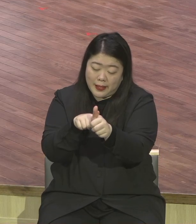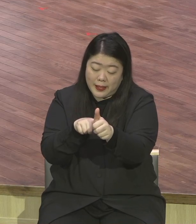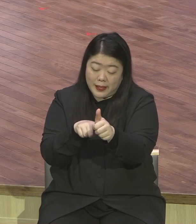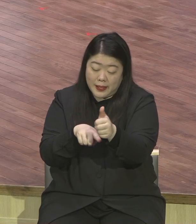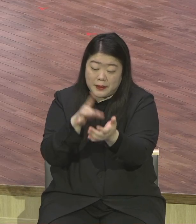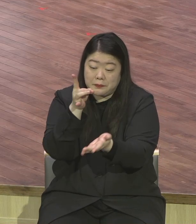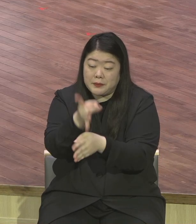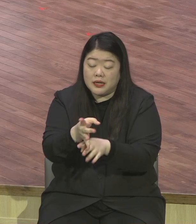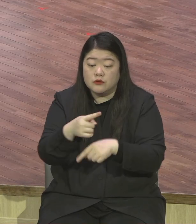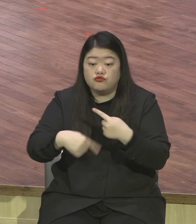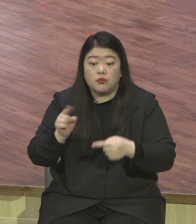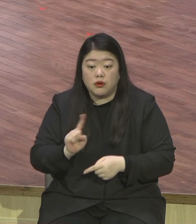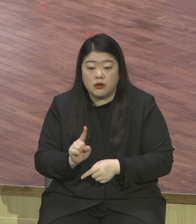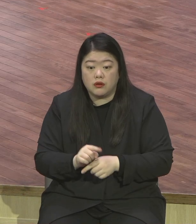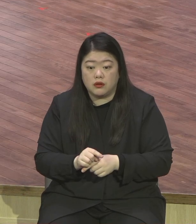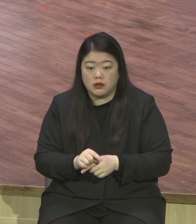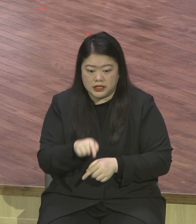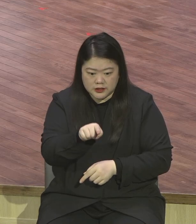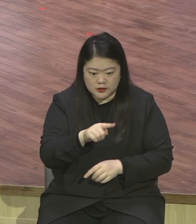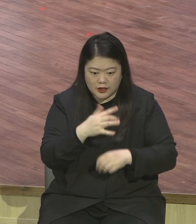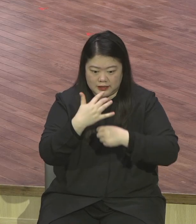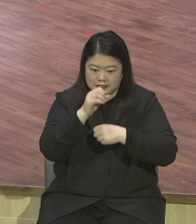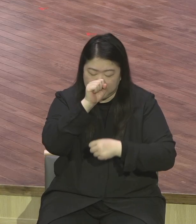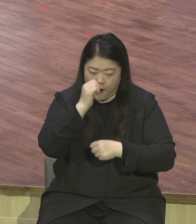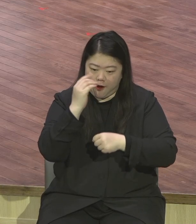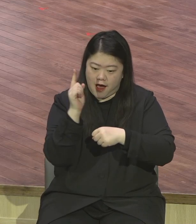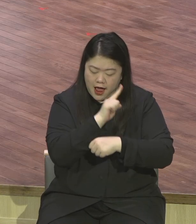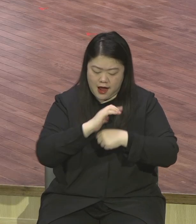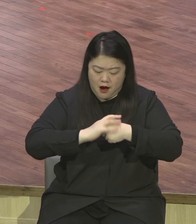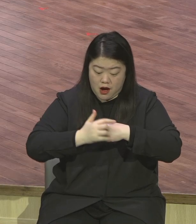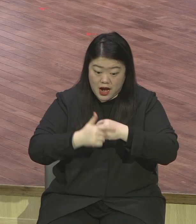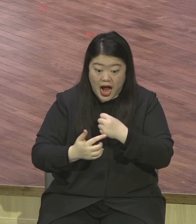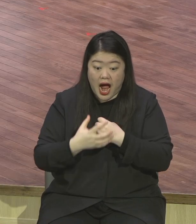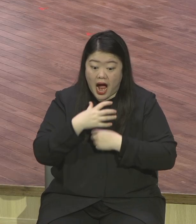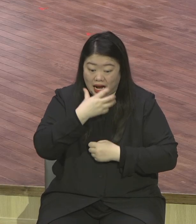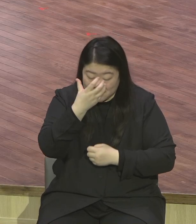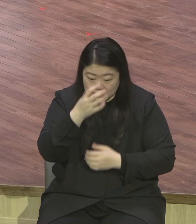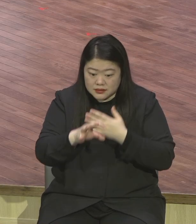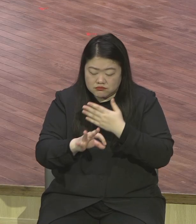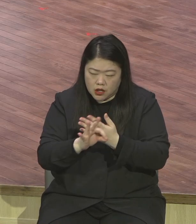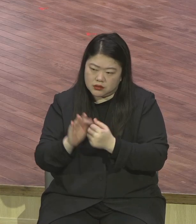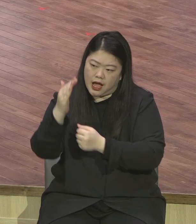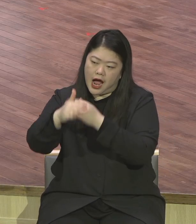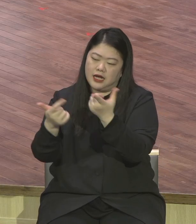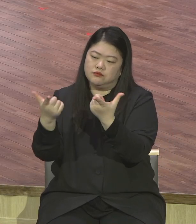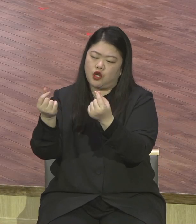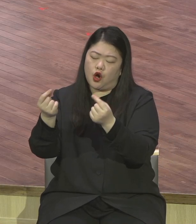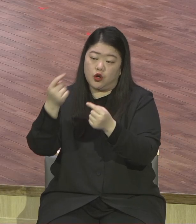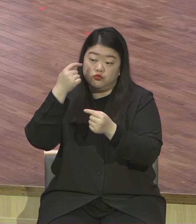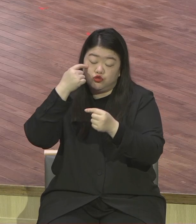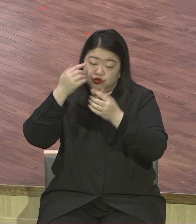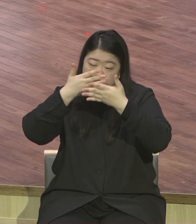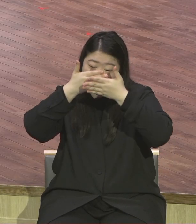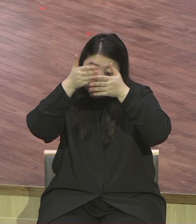너도 큰 인물 될 수 있어 큰 존재로 될 수 있어 사단이 뭘 짐어줍니까